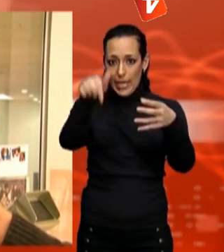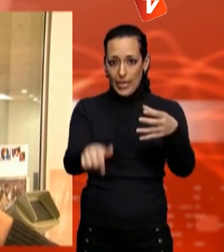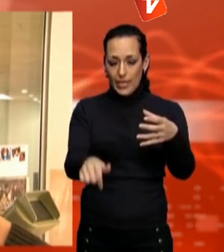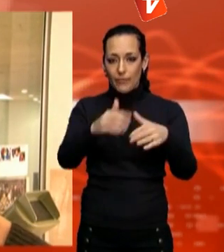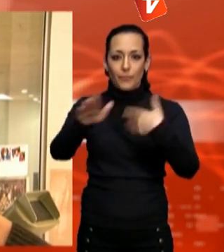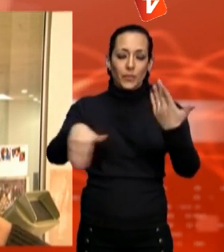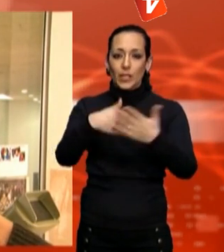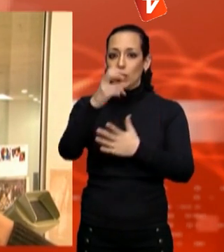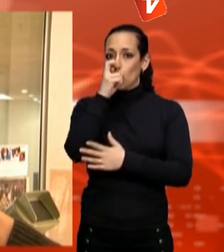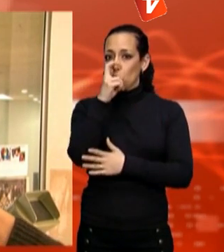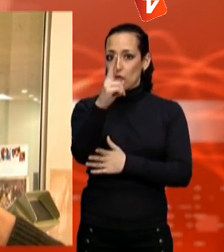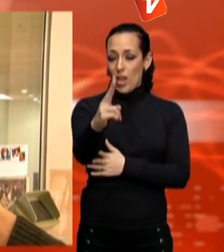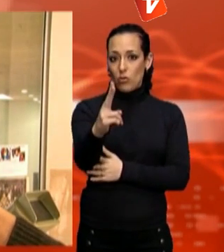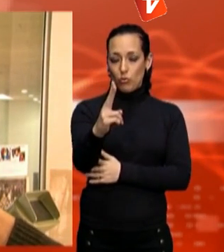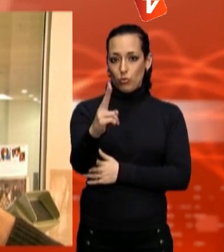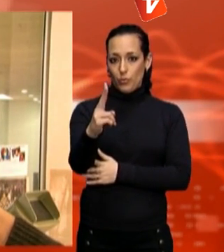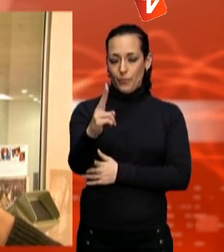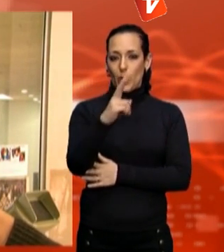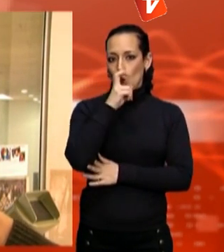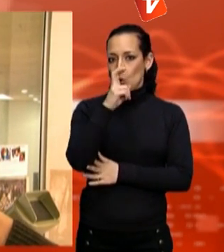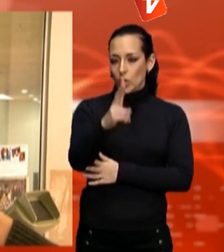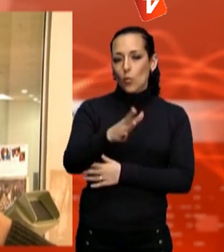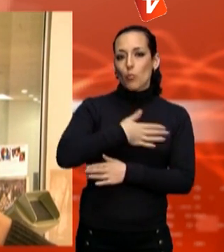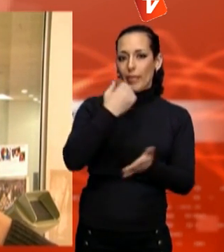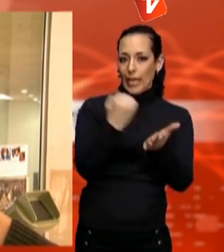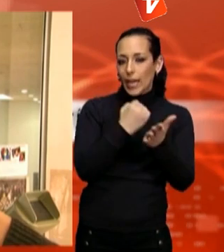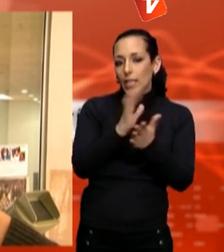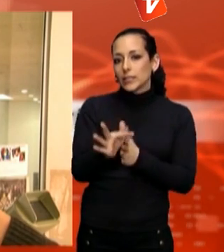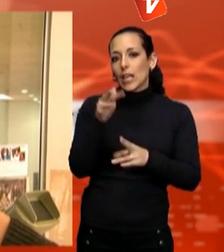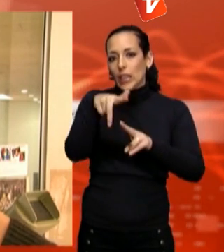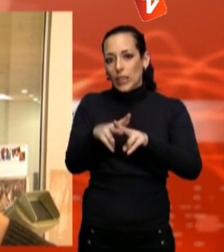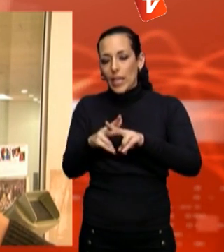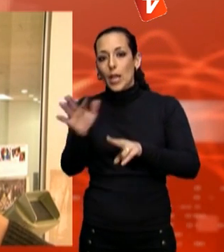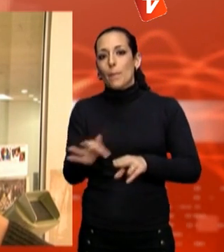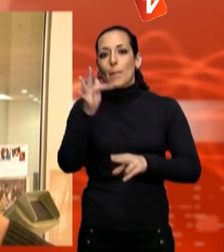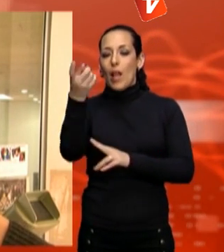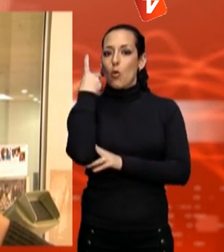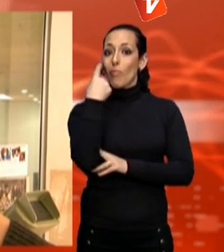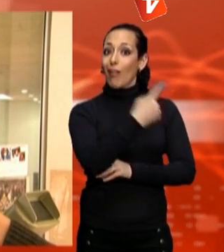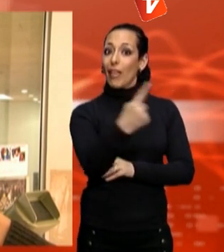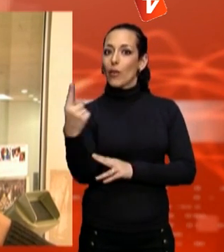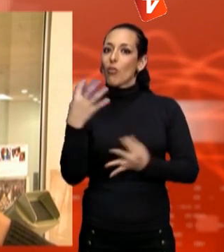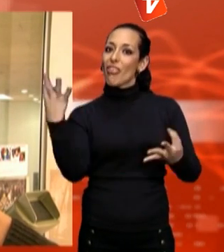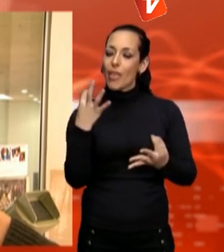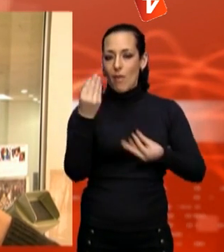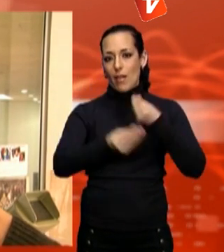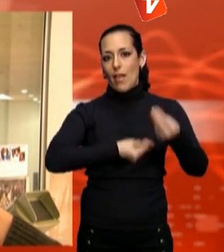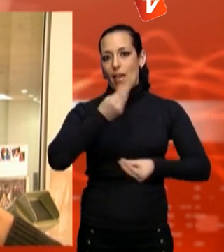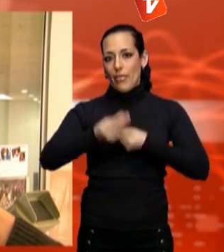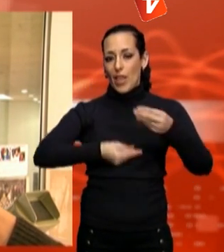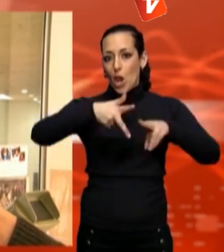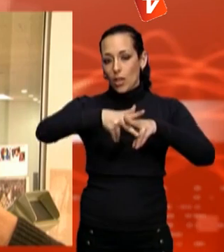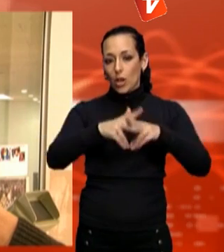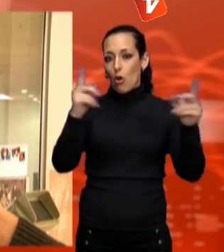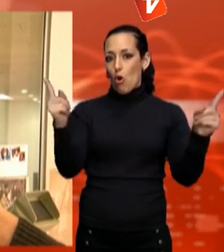años, en los que realizarán, bueno, aparte de los talleres y clases que tendrán, cada alumno realizará un cortometraje con bastante